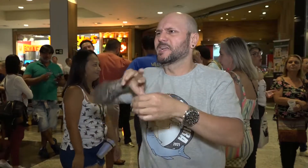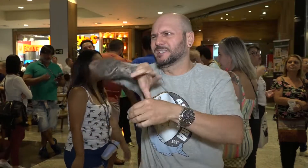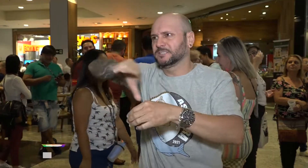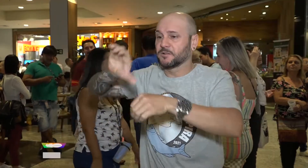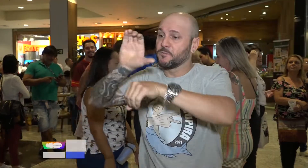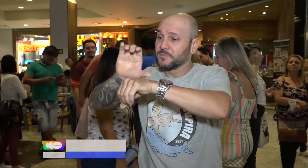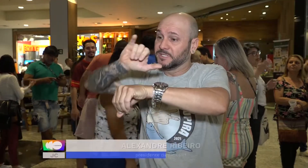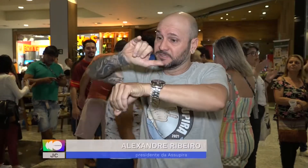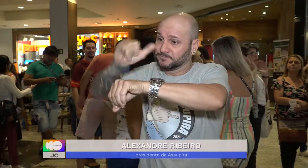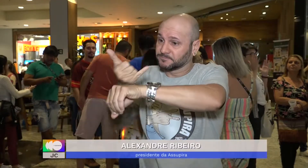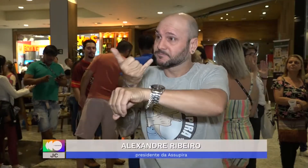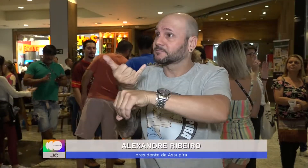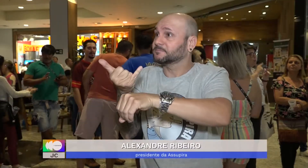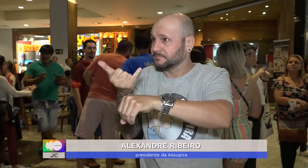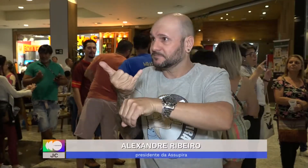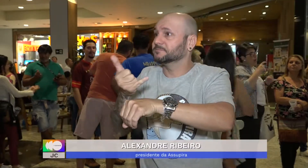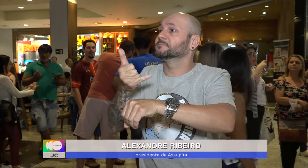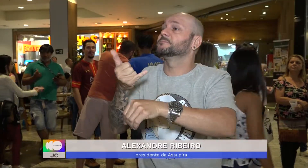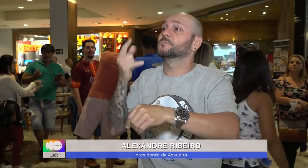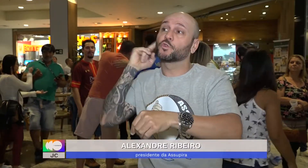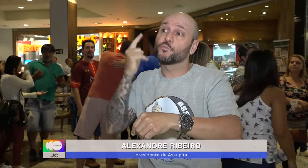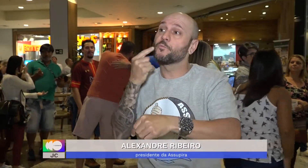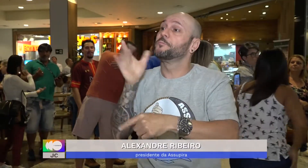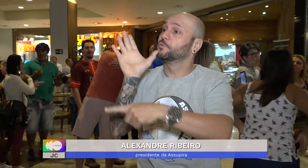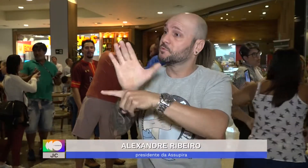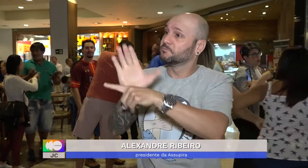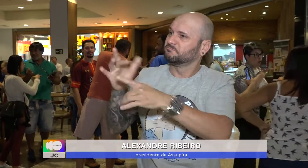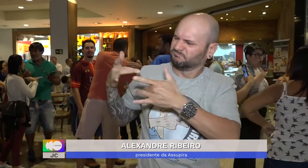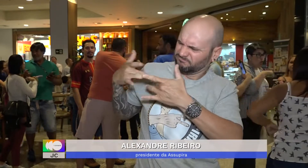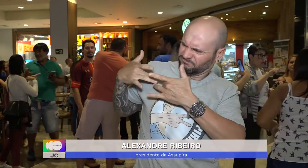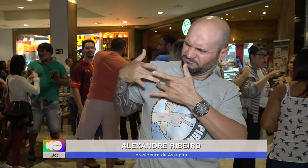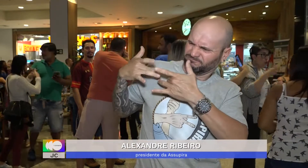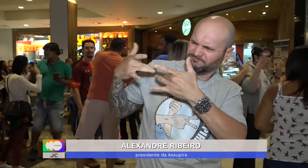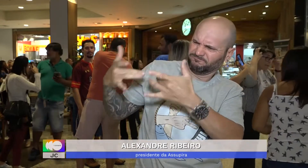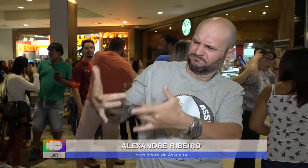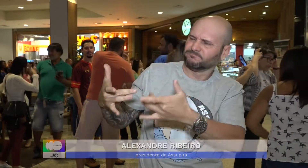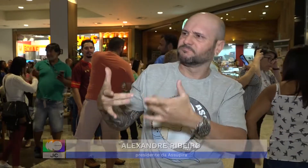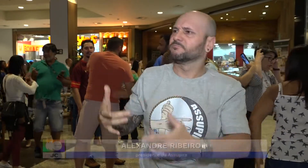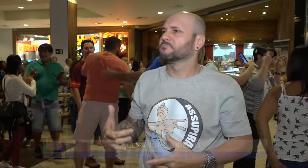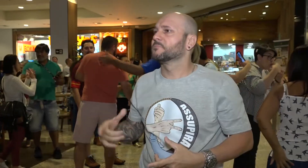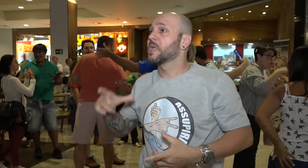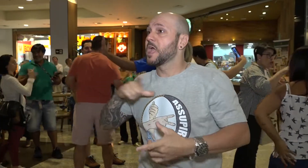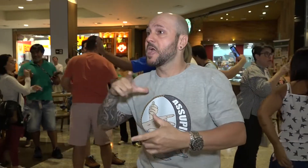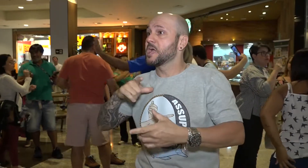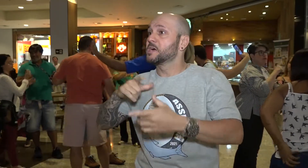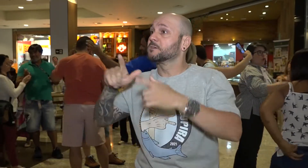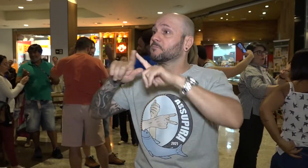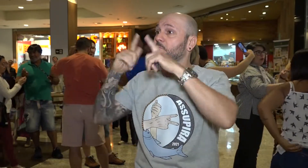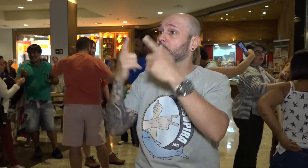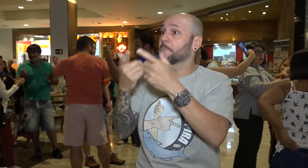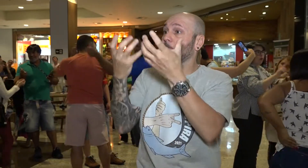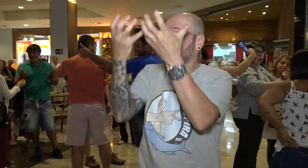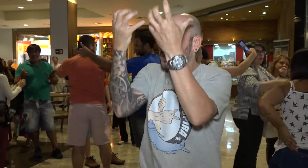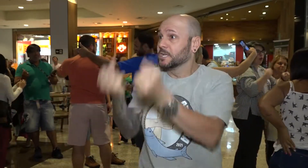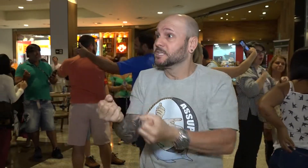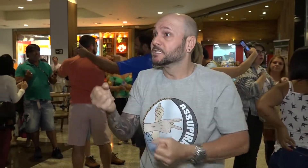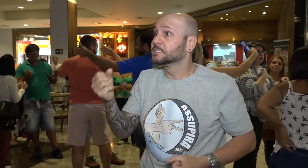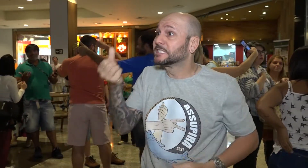muito importante para que a gente pudesse tirar melhor proveito. E tem muitos voluntários participando. São